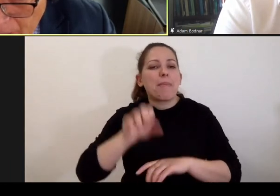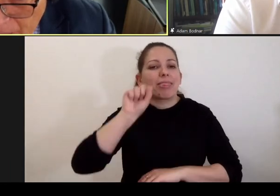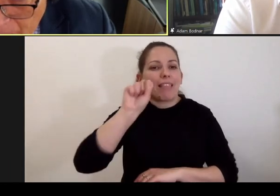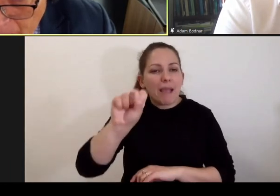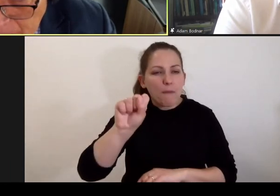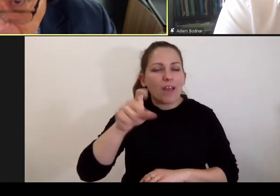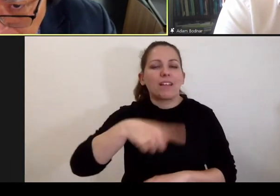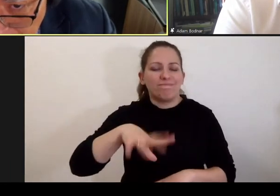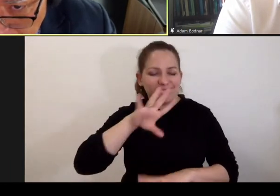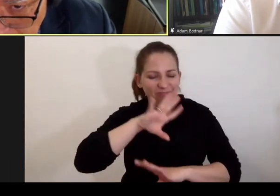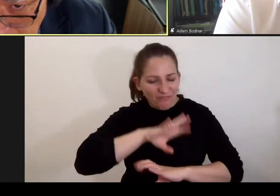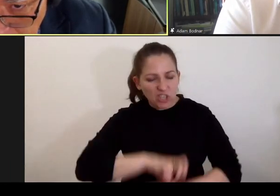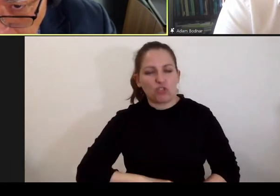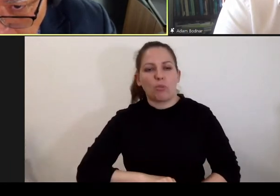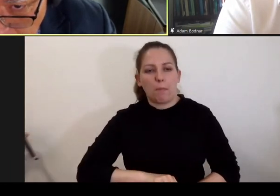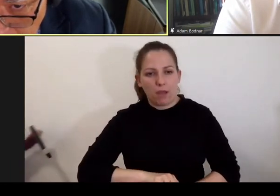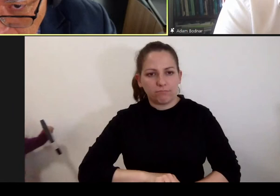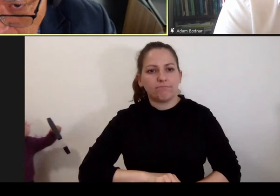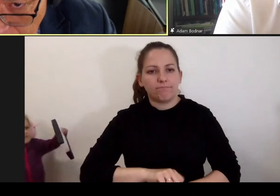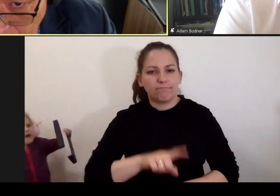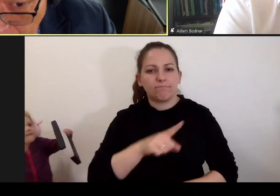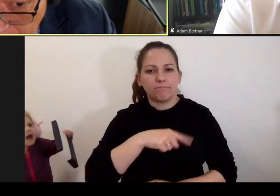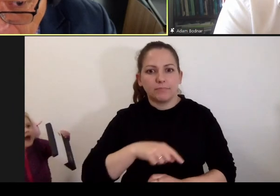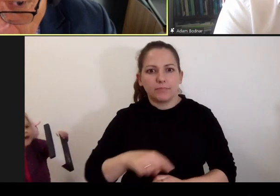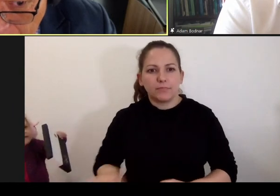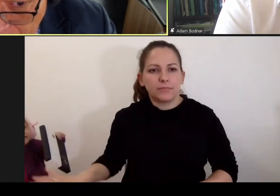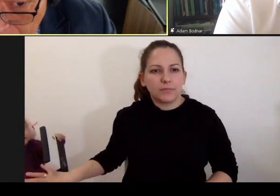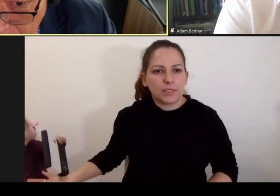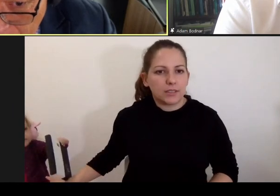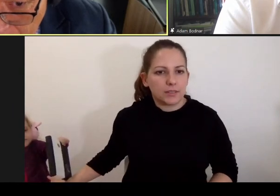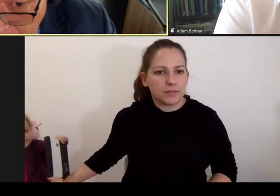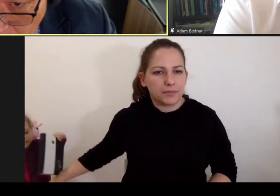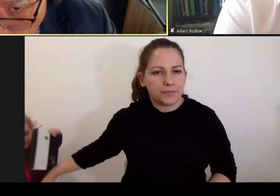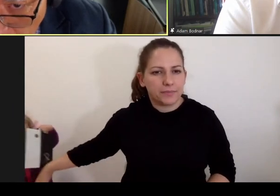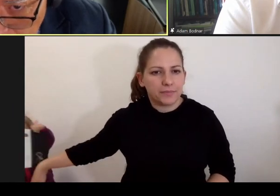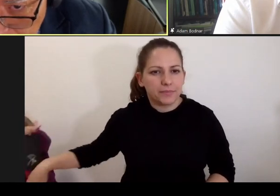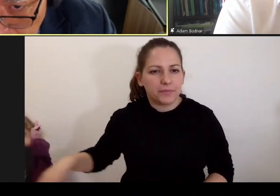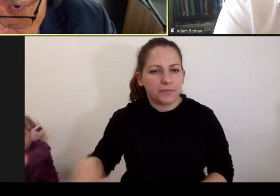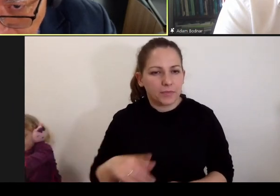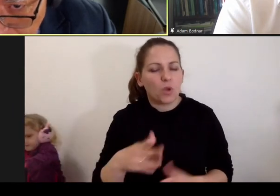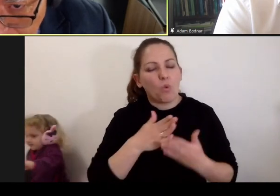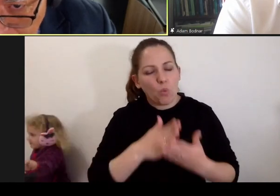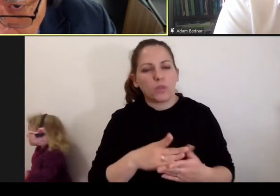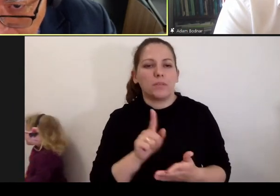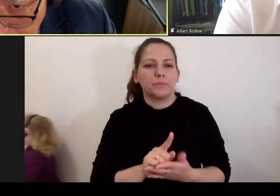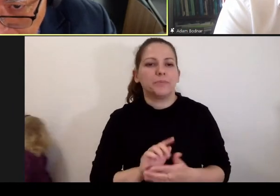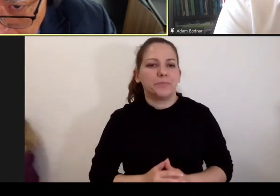wytrzyma i będzie w stanie się z tymi trudniami uporać.